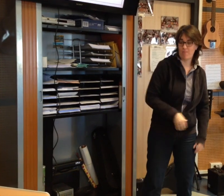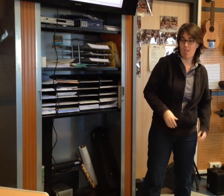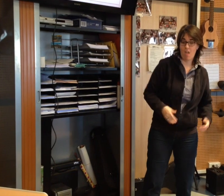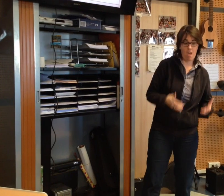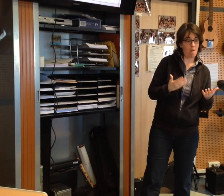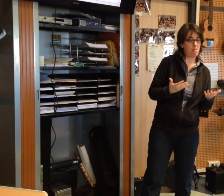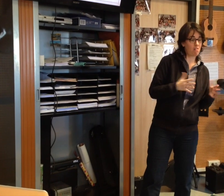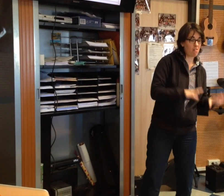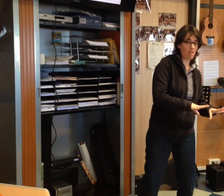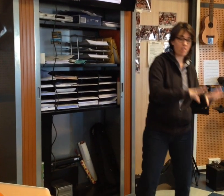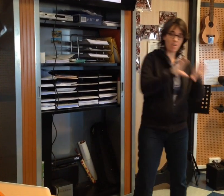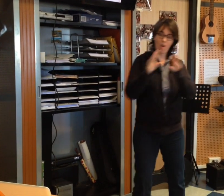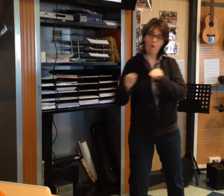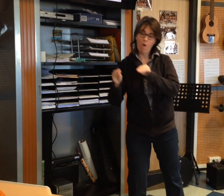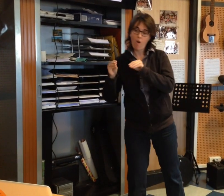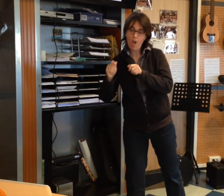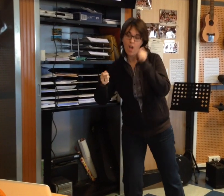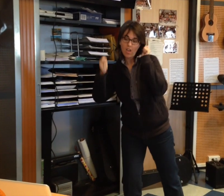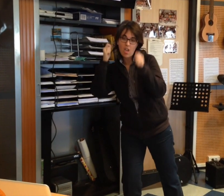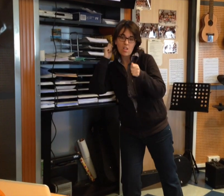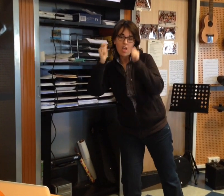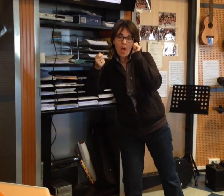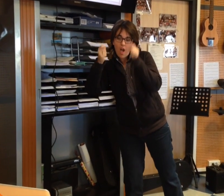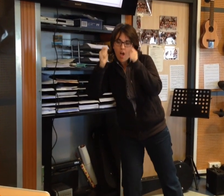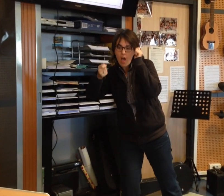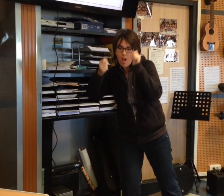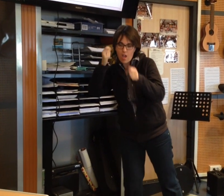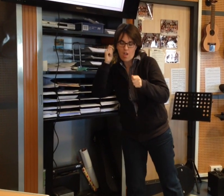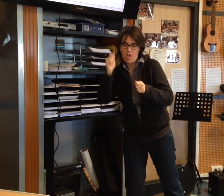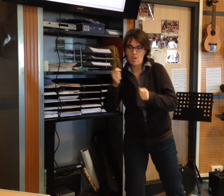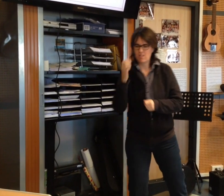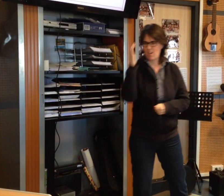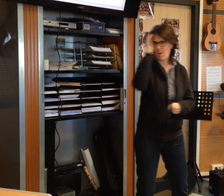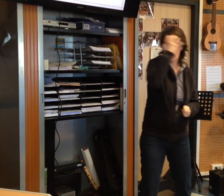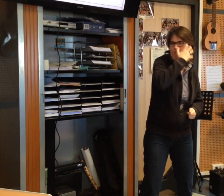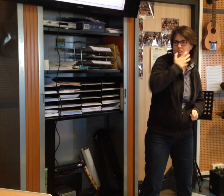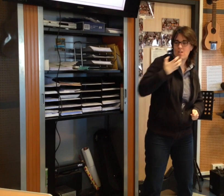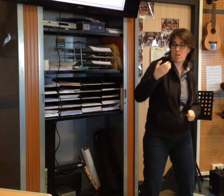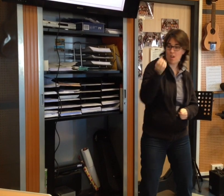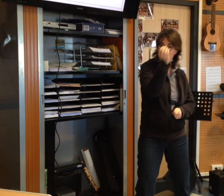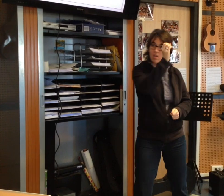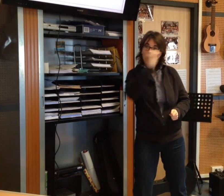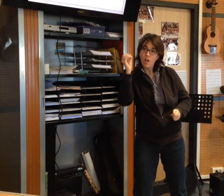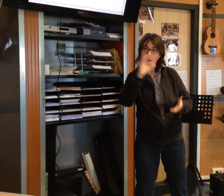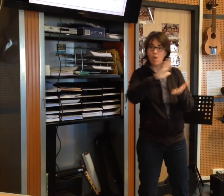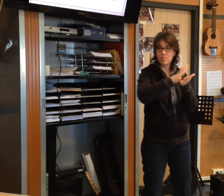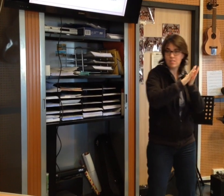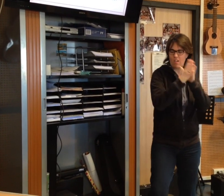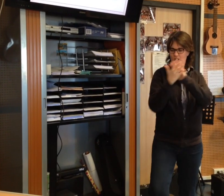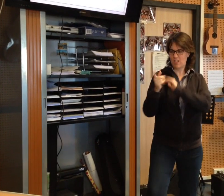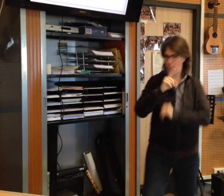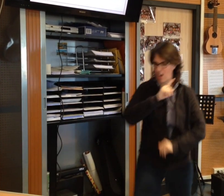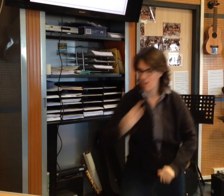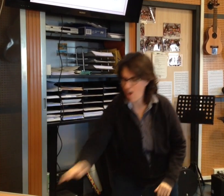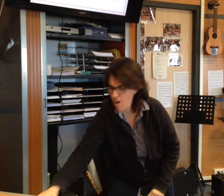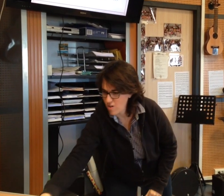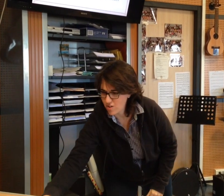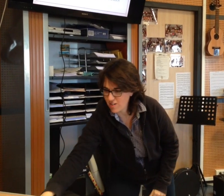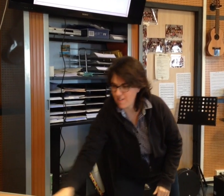Maintenant qu'elle vit au Pupinien C'est l'Africaine Occidentale Je ne